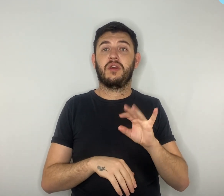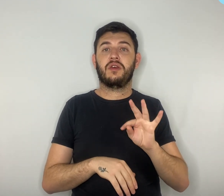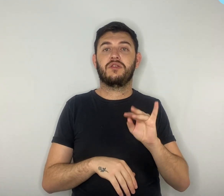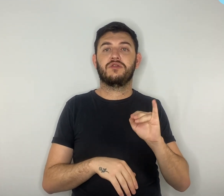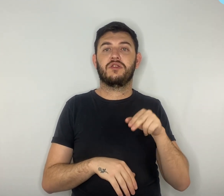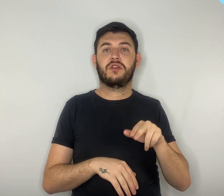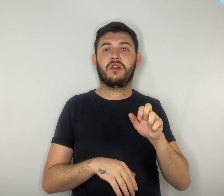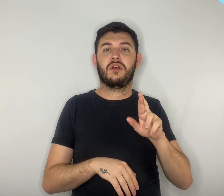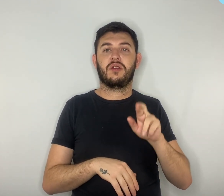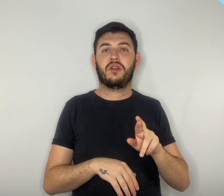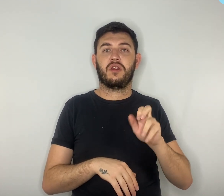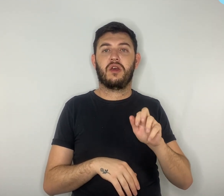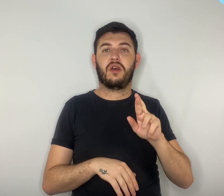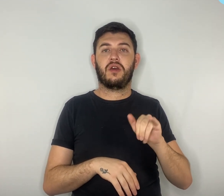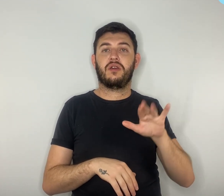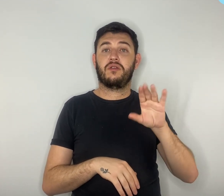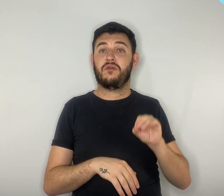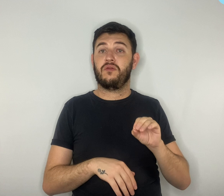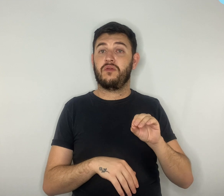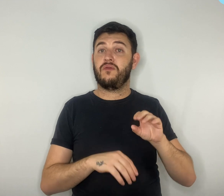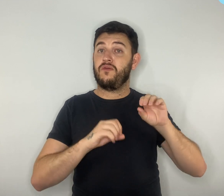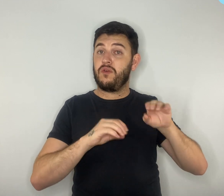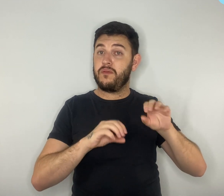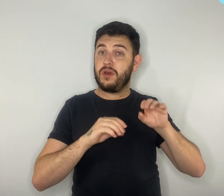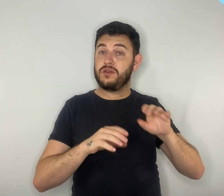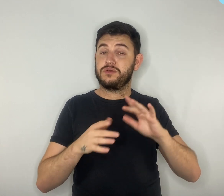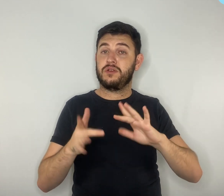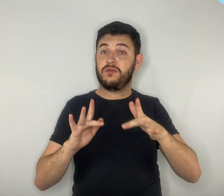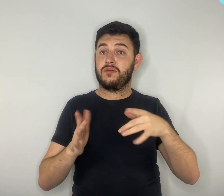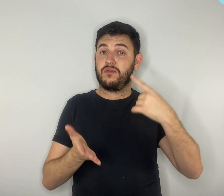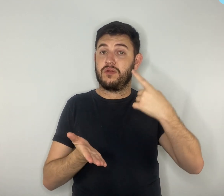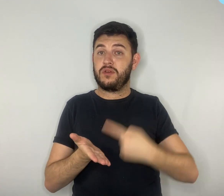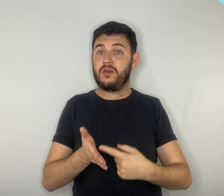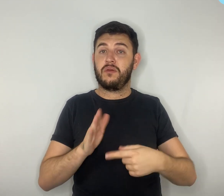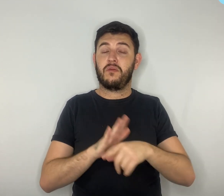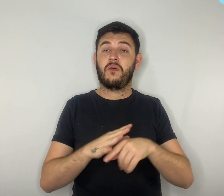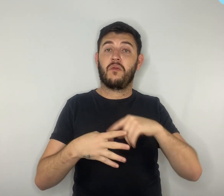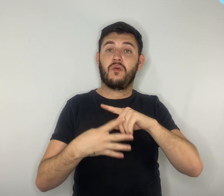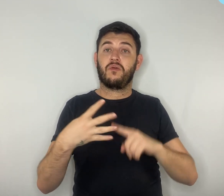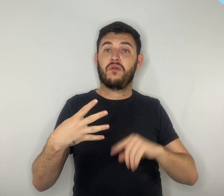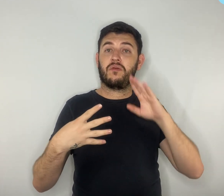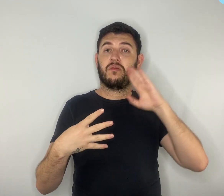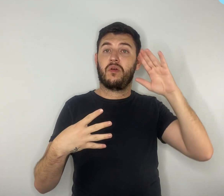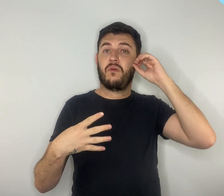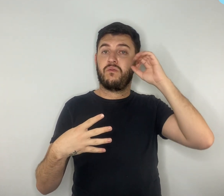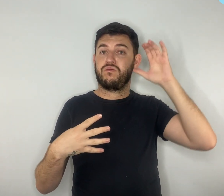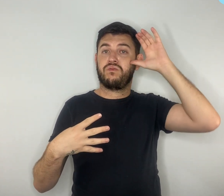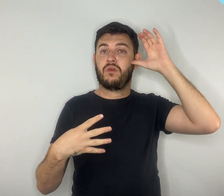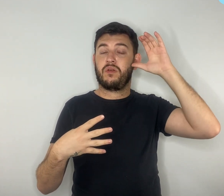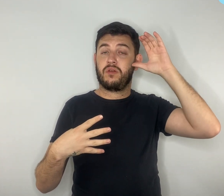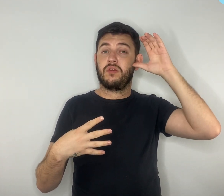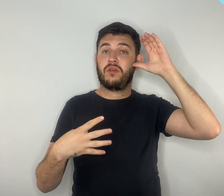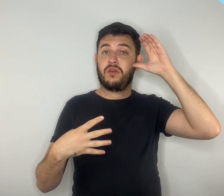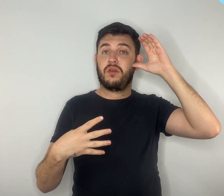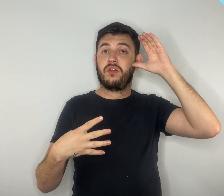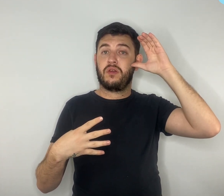deverão ser articulados com as quatro áreas de conhecimento previstas pela Base